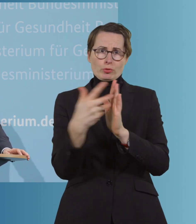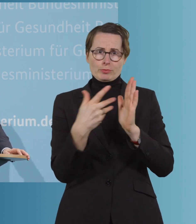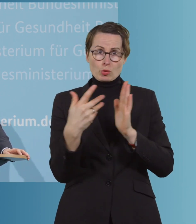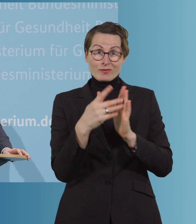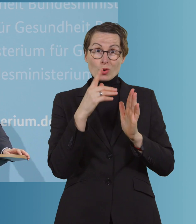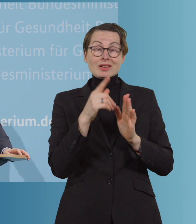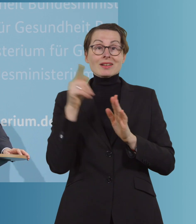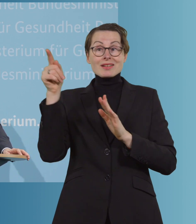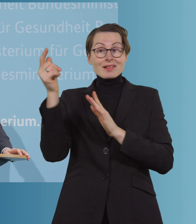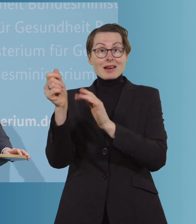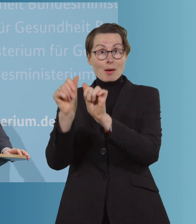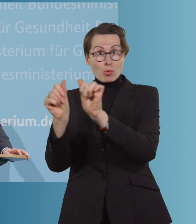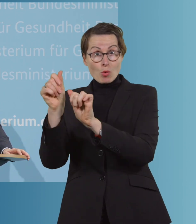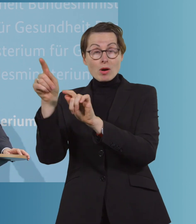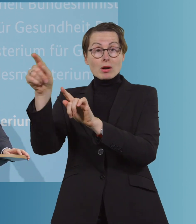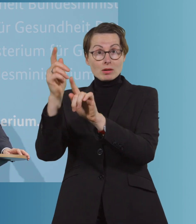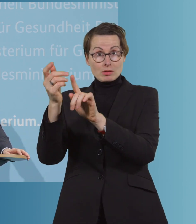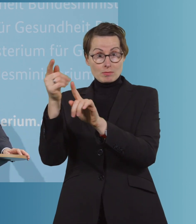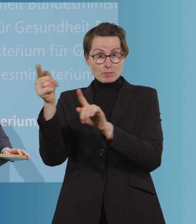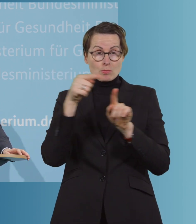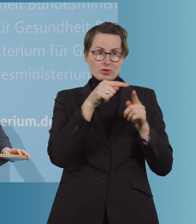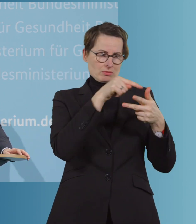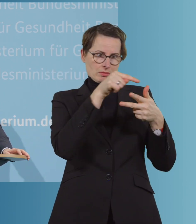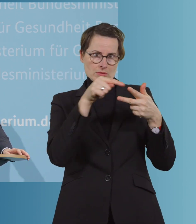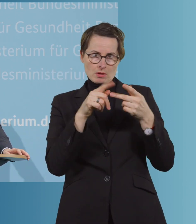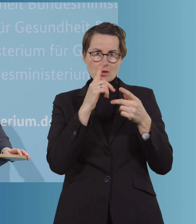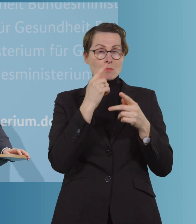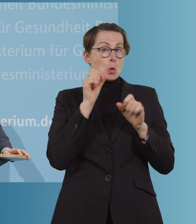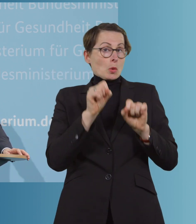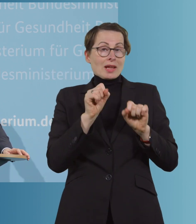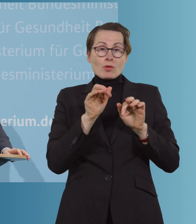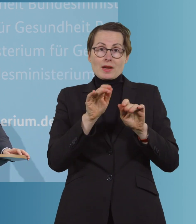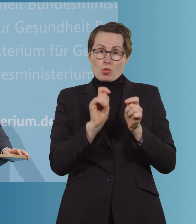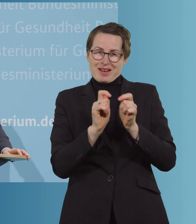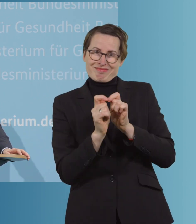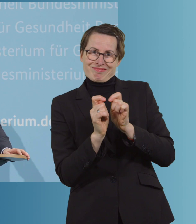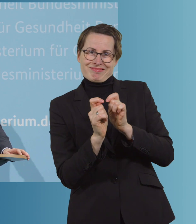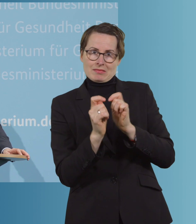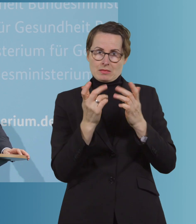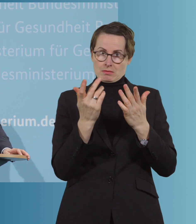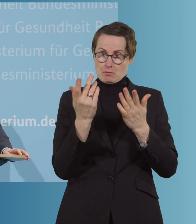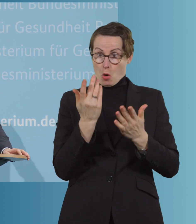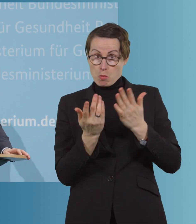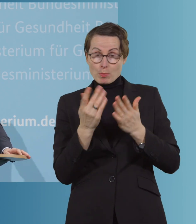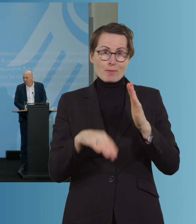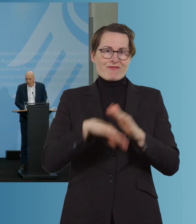oder entfalten sie ihre Schutzwirkungen, vor allem gegen die Covid-19-Erkrankungen auch so, sie sind. Zu den